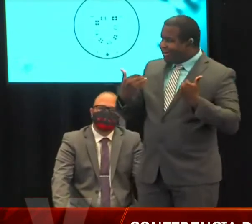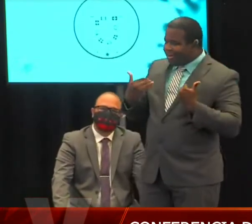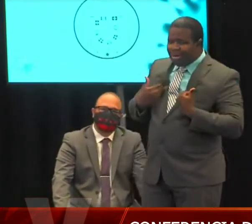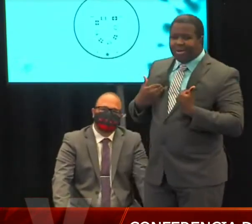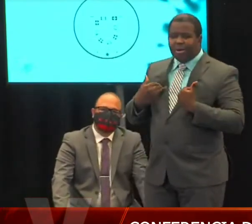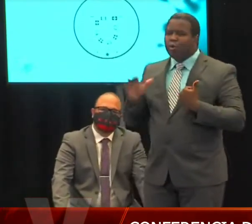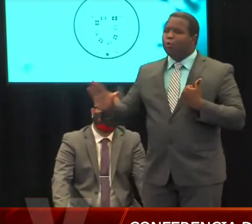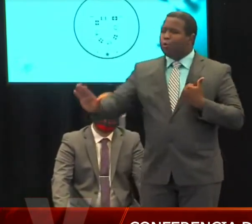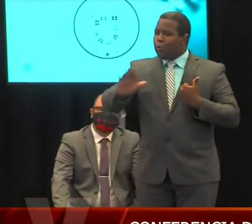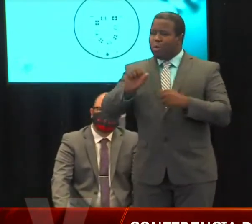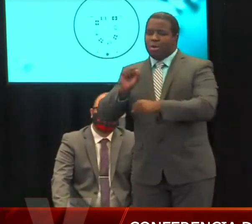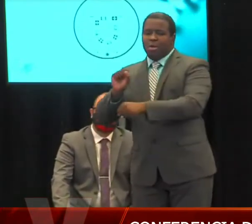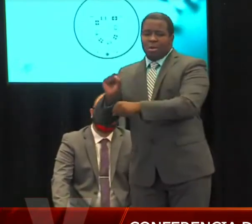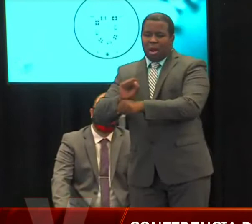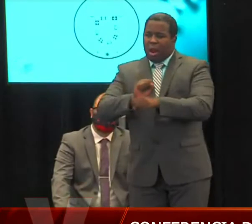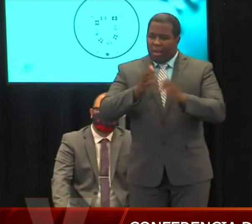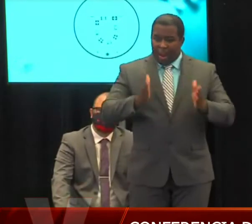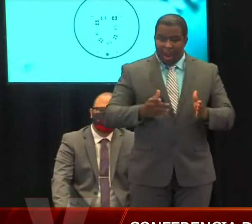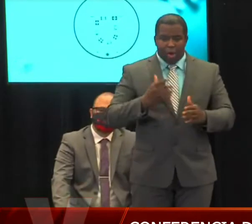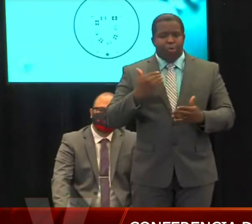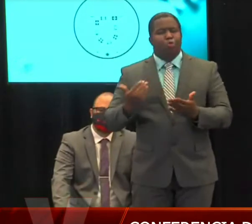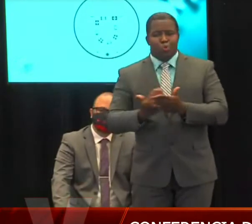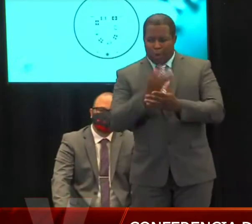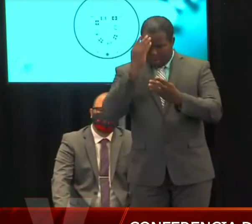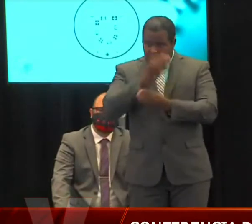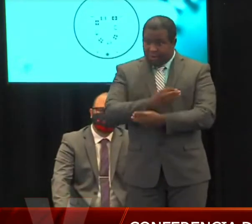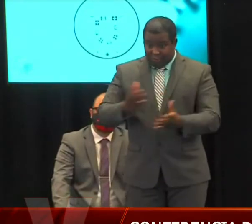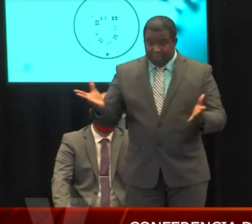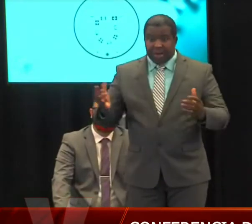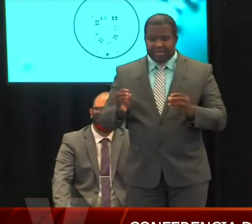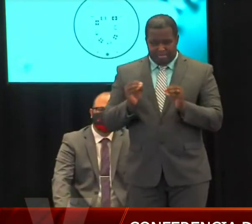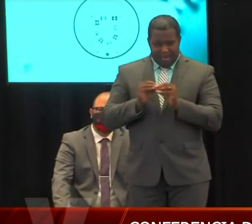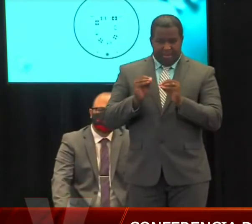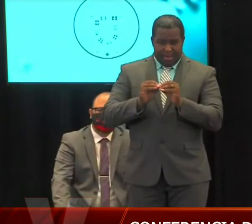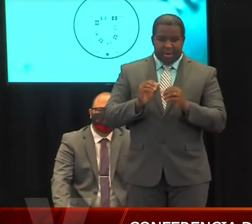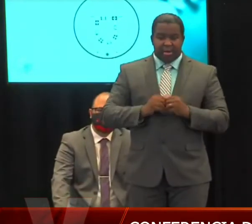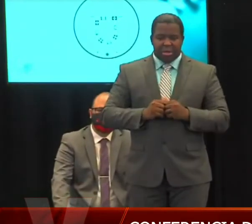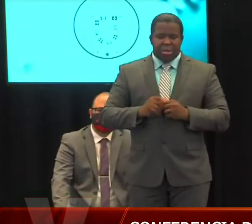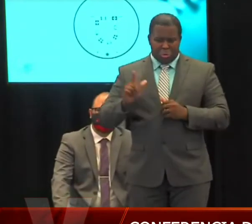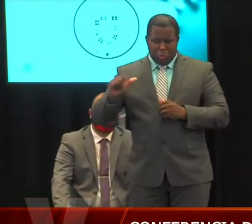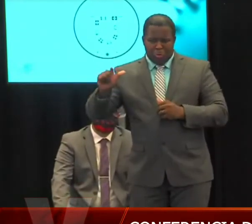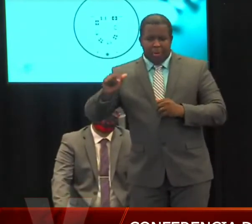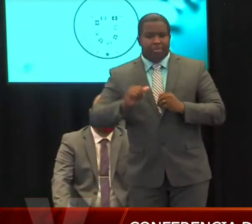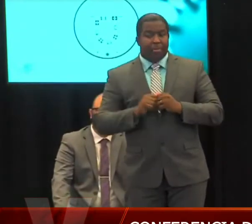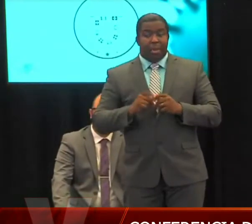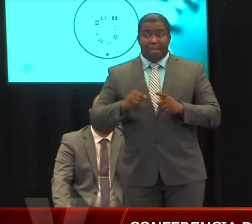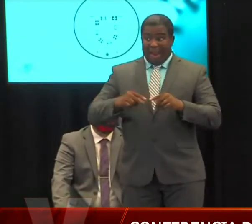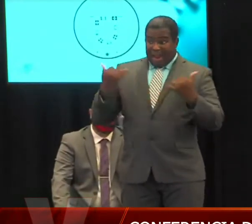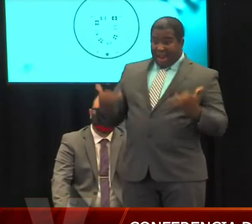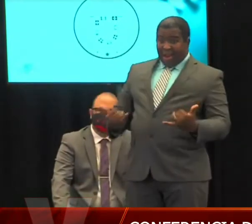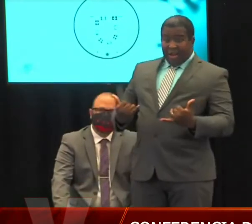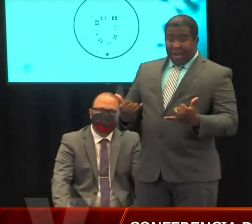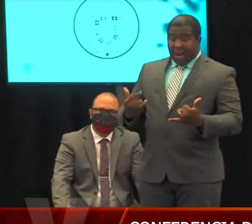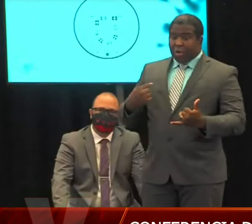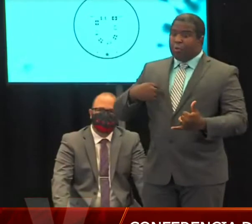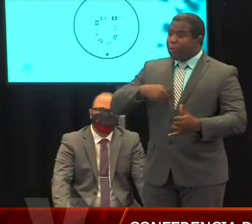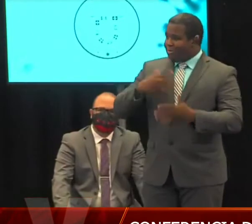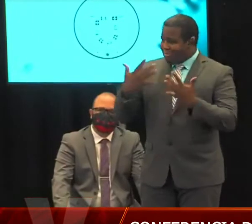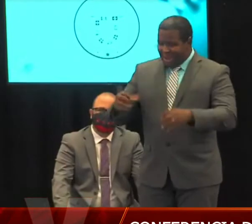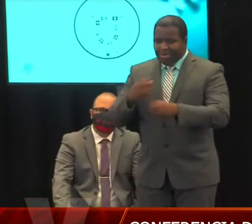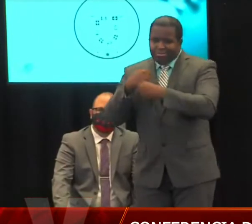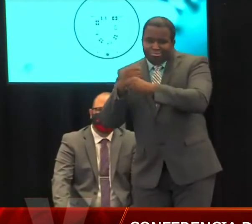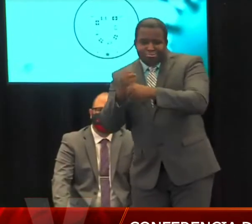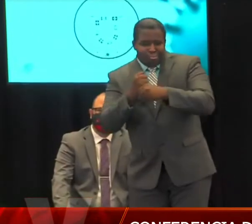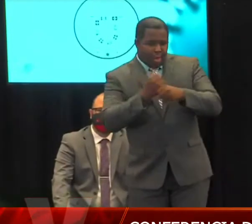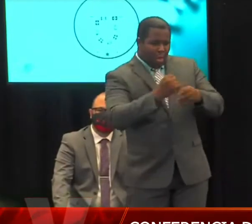mayormente se ha hablado, ¿verdad? Con la data, con qué data se toman las determinaciones. Ese modelo va a nutrirse de la